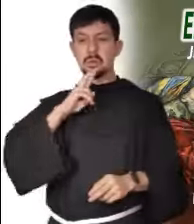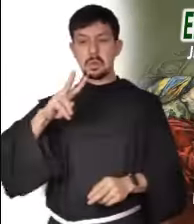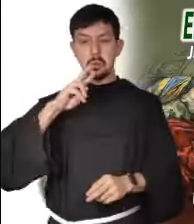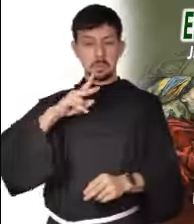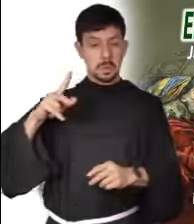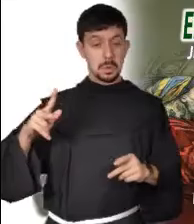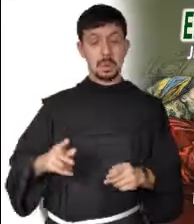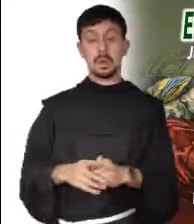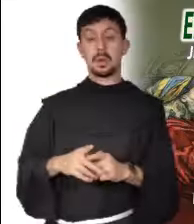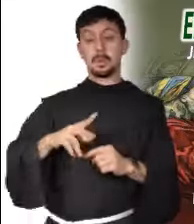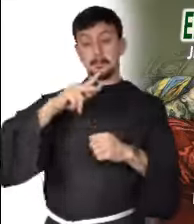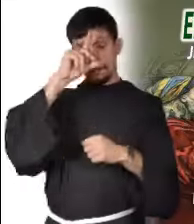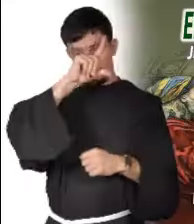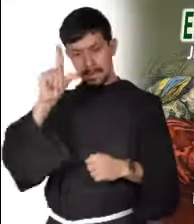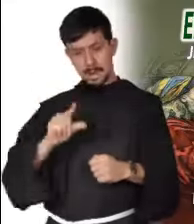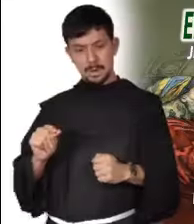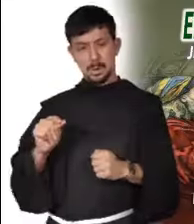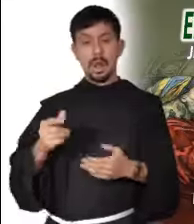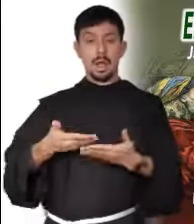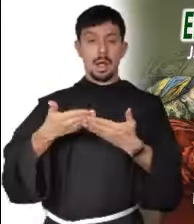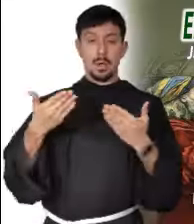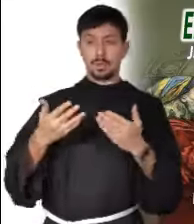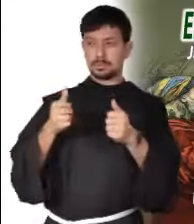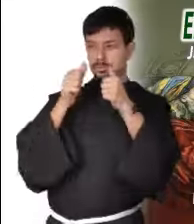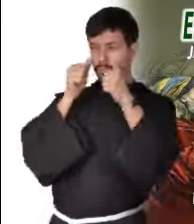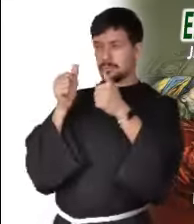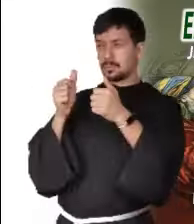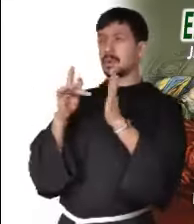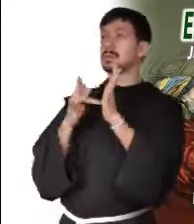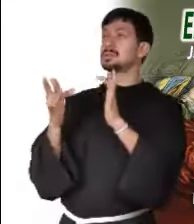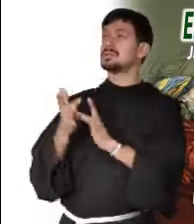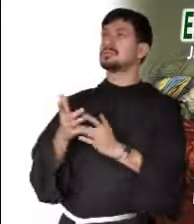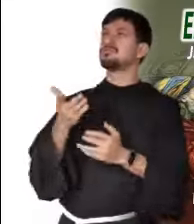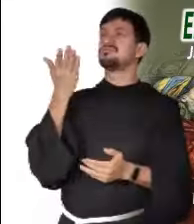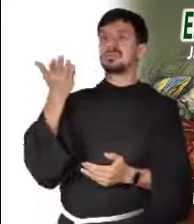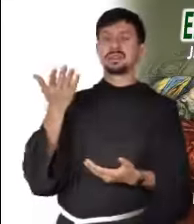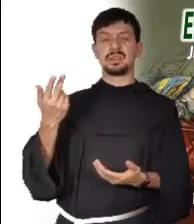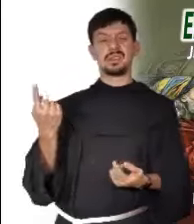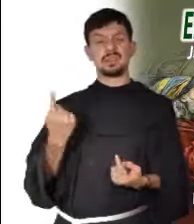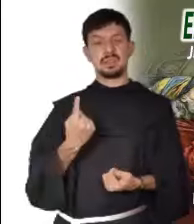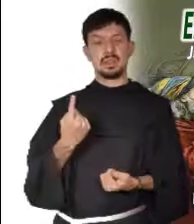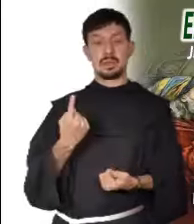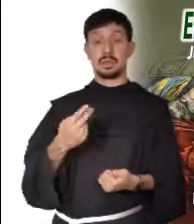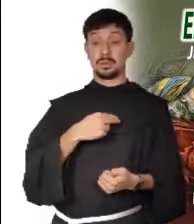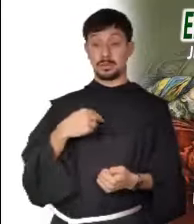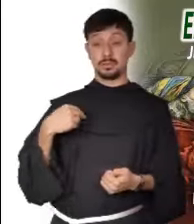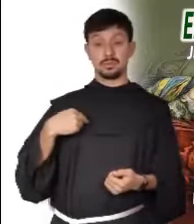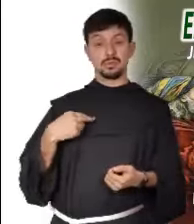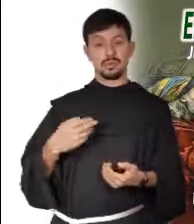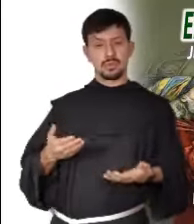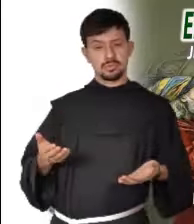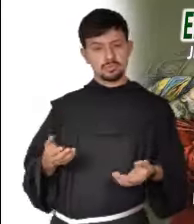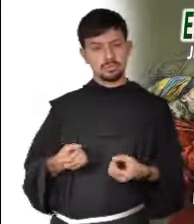coloquemos nuestra patria delante de Jesús, hagamos nuestra oración y pensemos qué nos pide Jesús